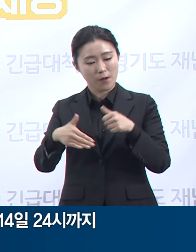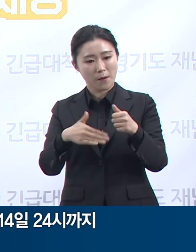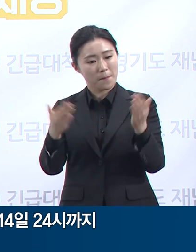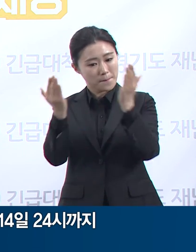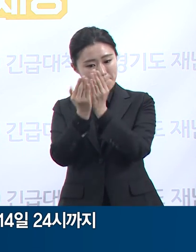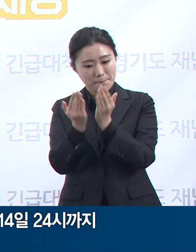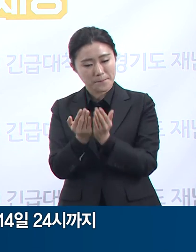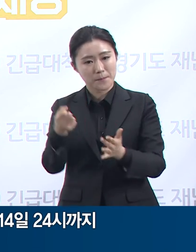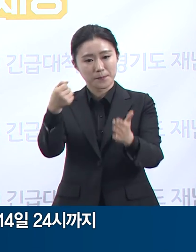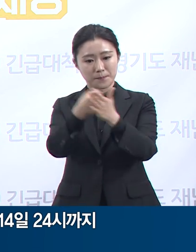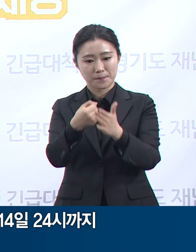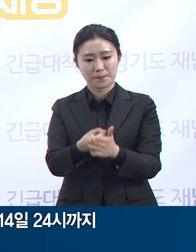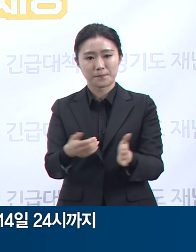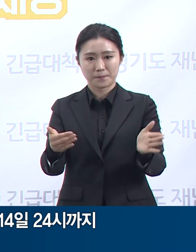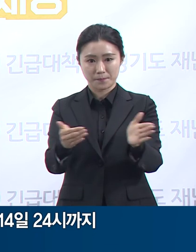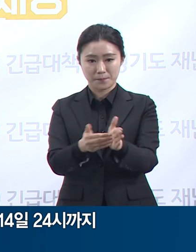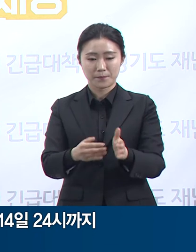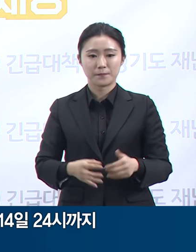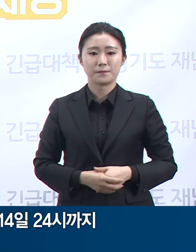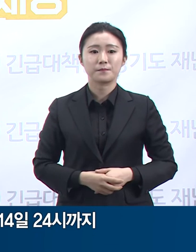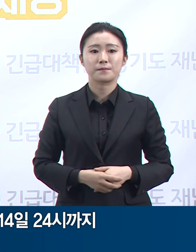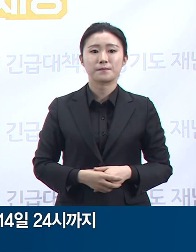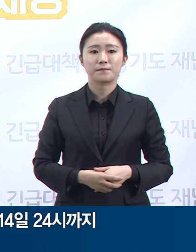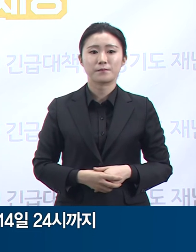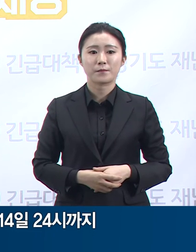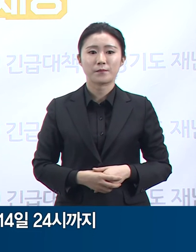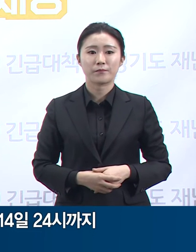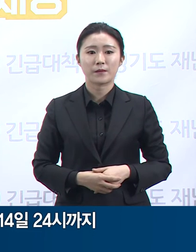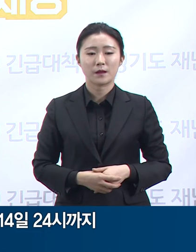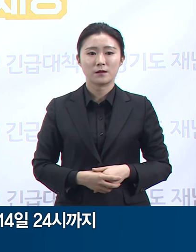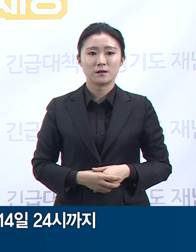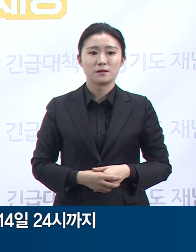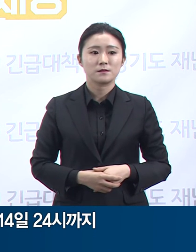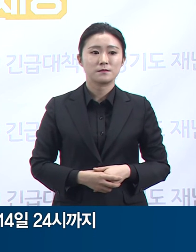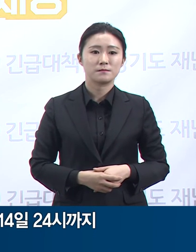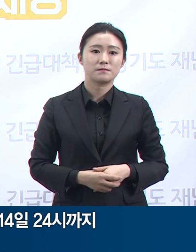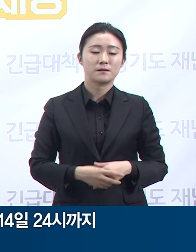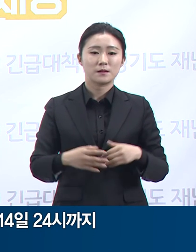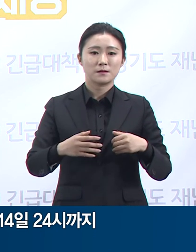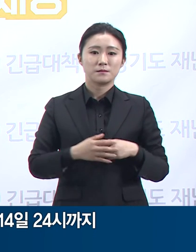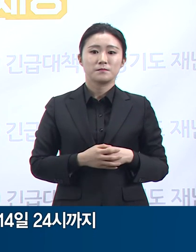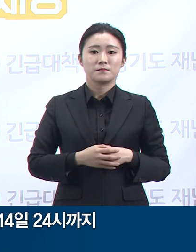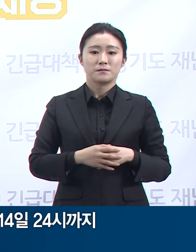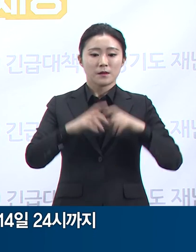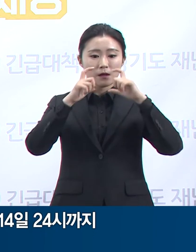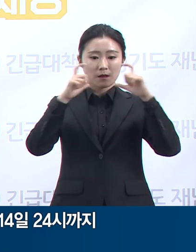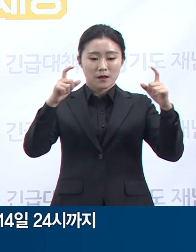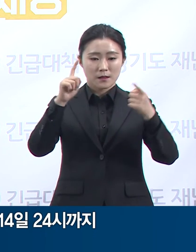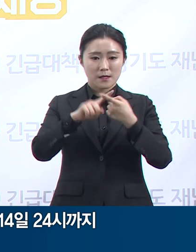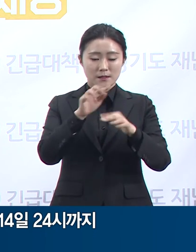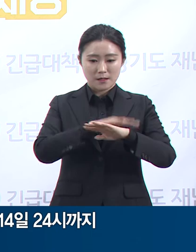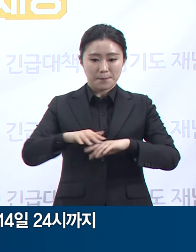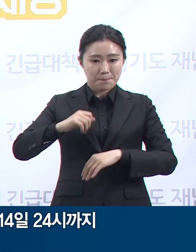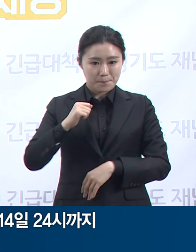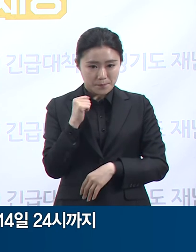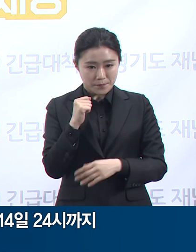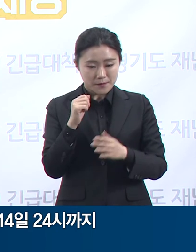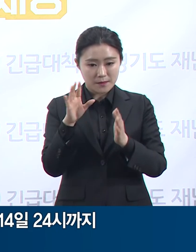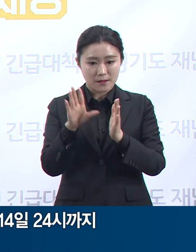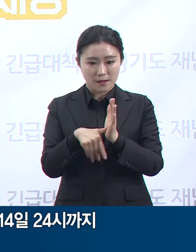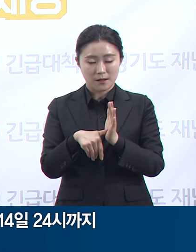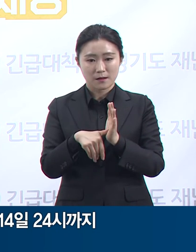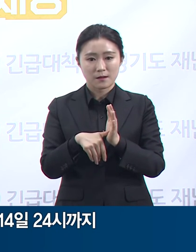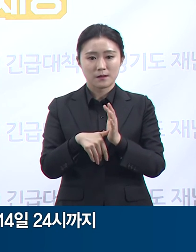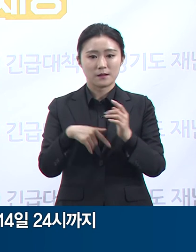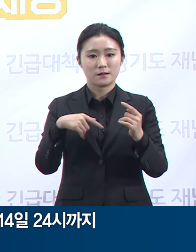해당 시설은 공고 내 방역수칙을 준수하는 경우에만 영업을 위한 집합이 가능하며 사업장 공통지침